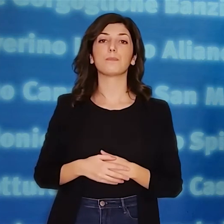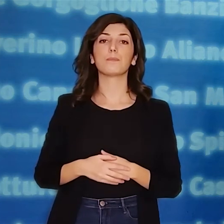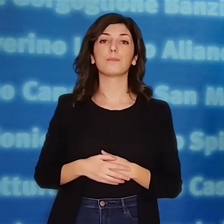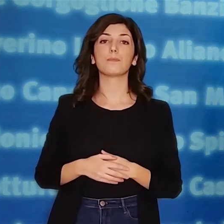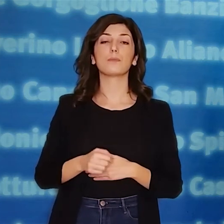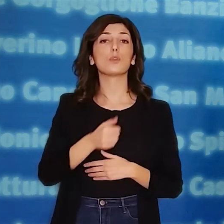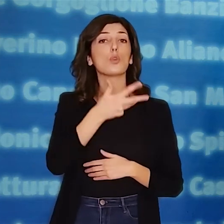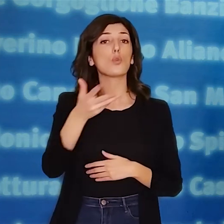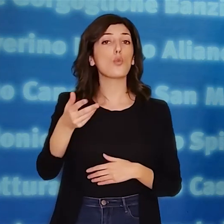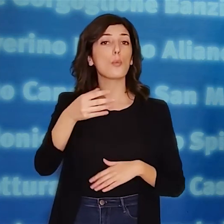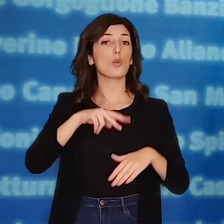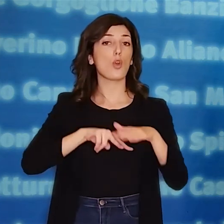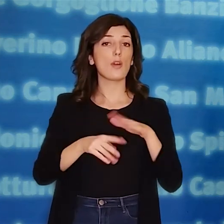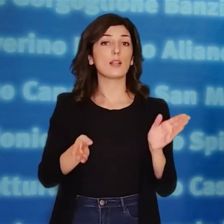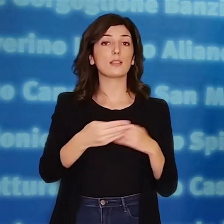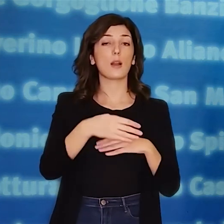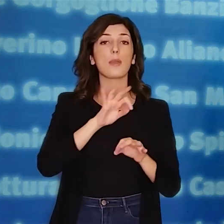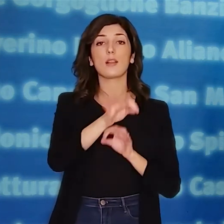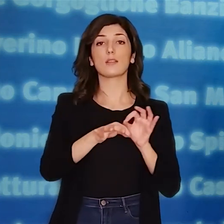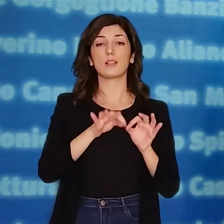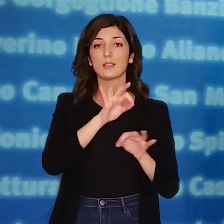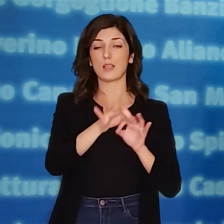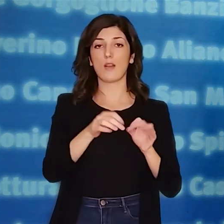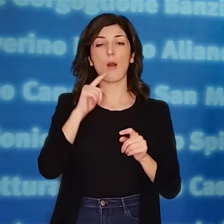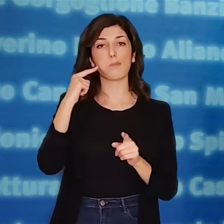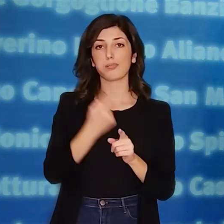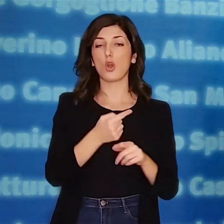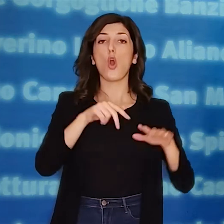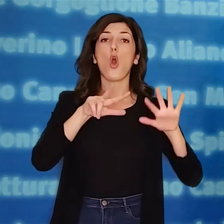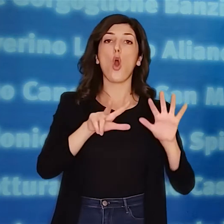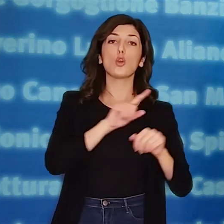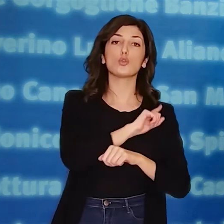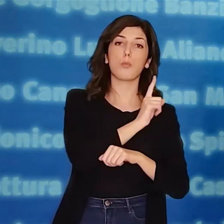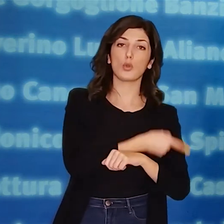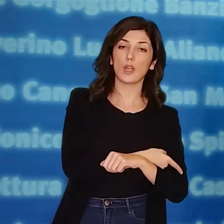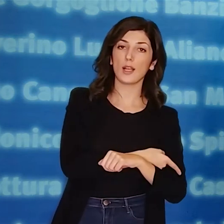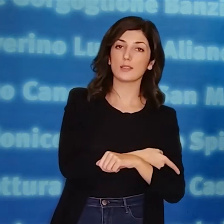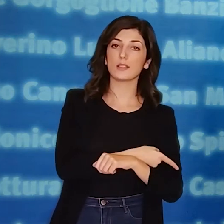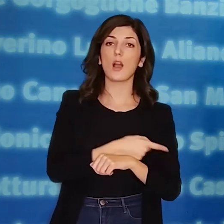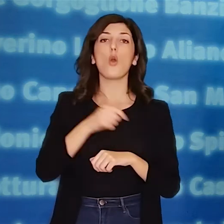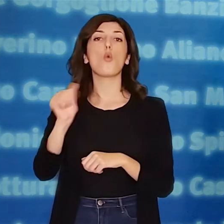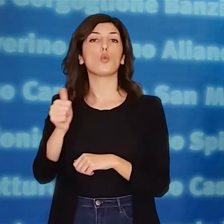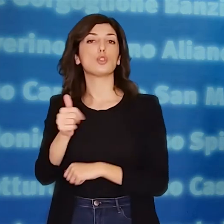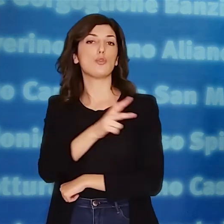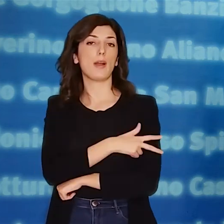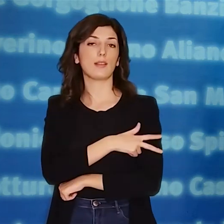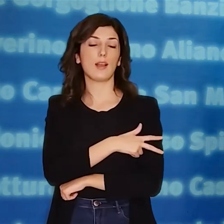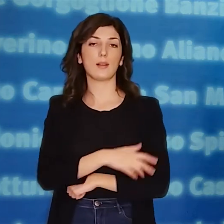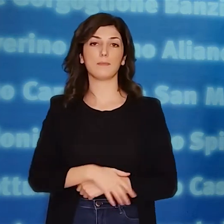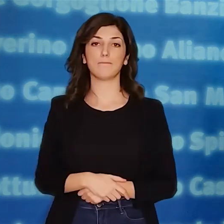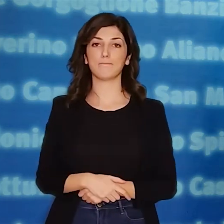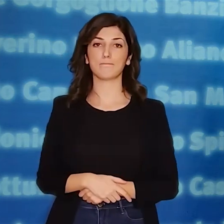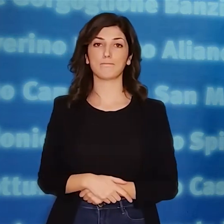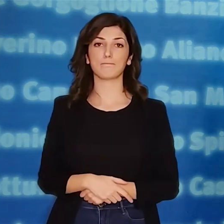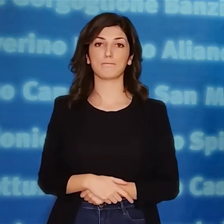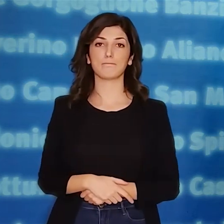rimane stabile il numero dei ricoverati in terapia intensiva, rispettivamente 8 ricoverati a Potenza